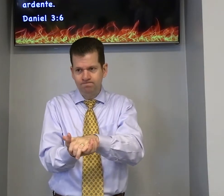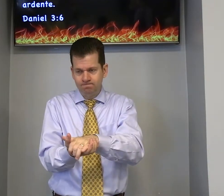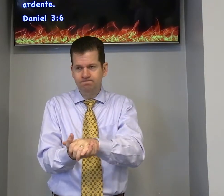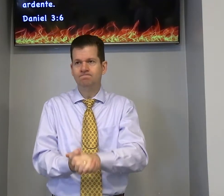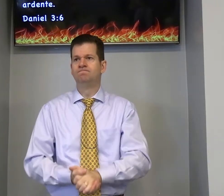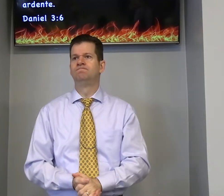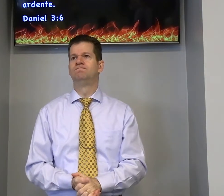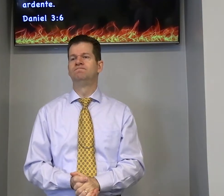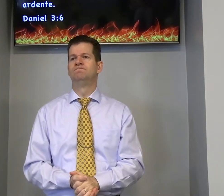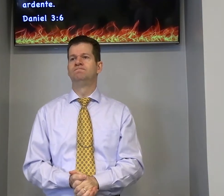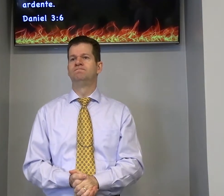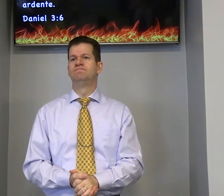certo é casar